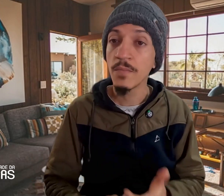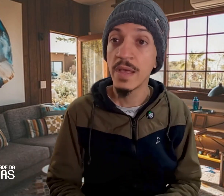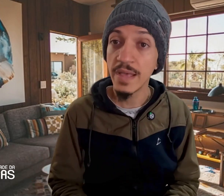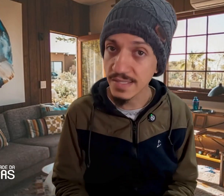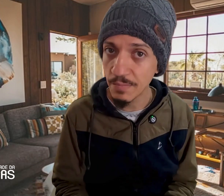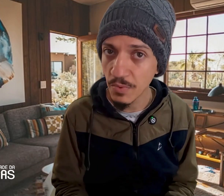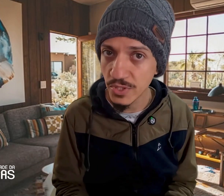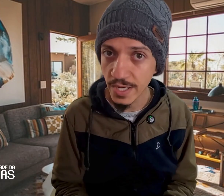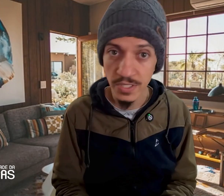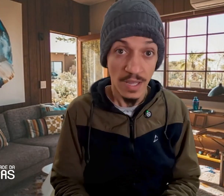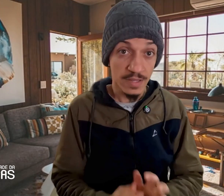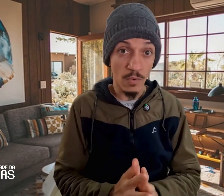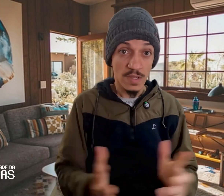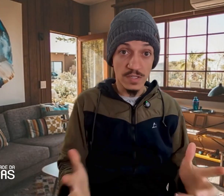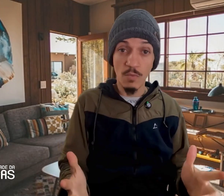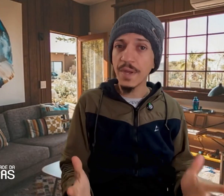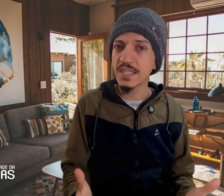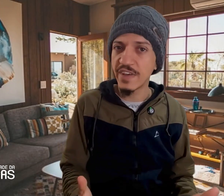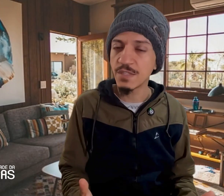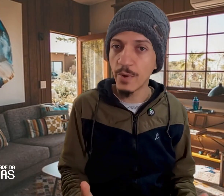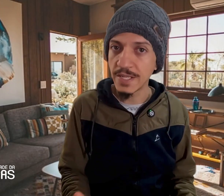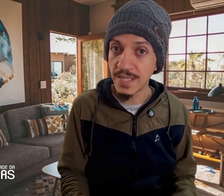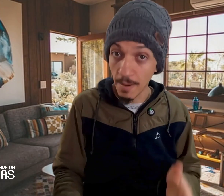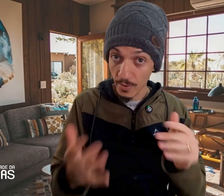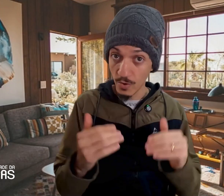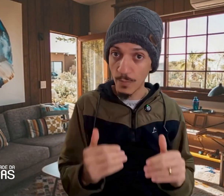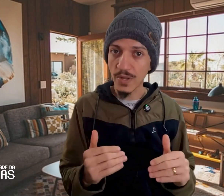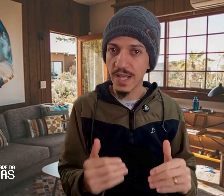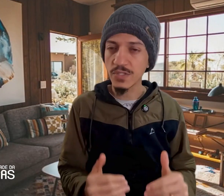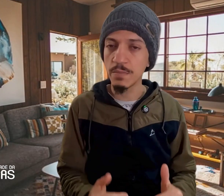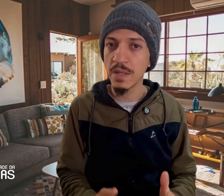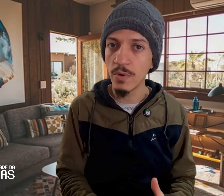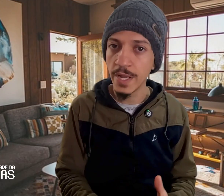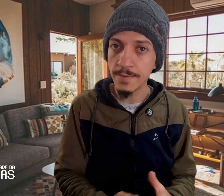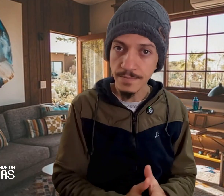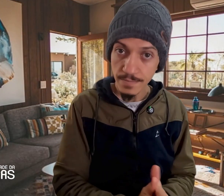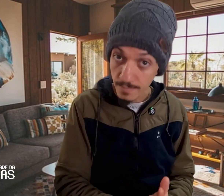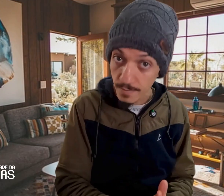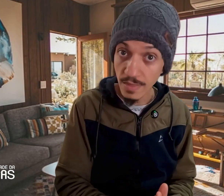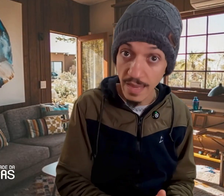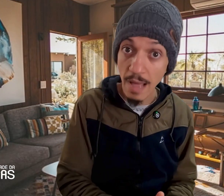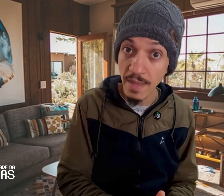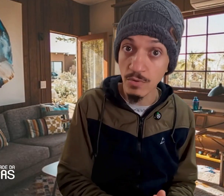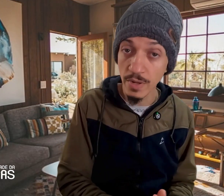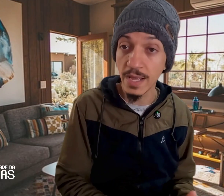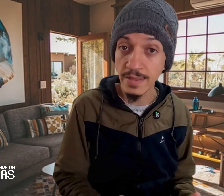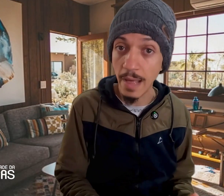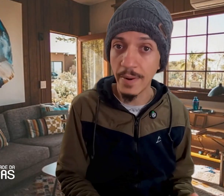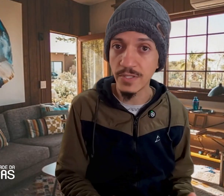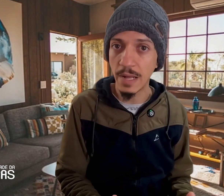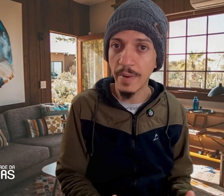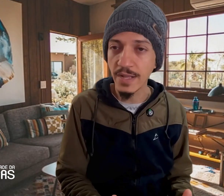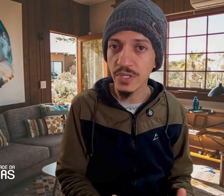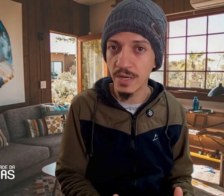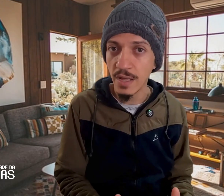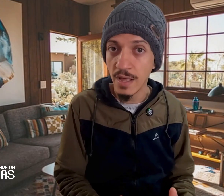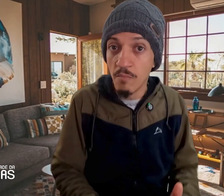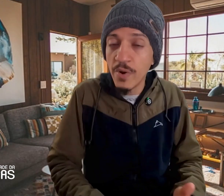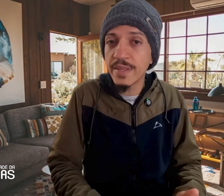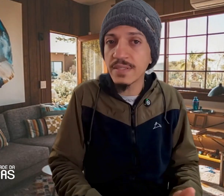e assim por diante. Então, são muitas vezes, por exemplo, que no processo de mentoria, da mentoria e intérprete na prática, muitas das